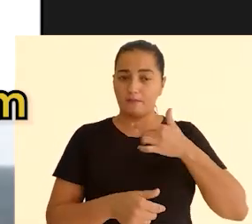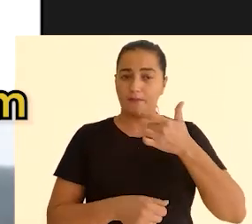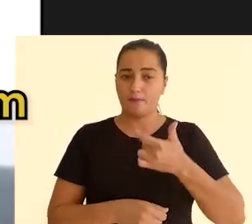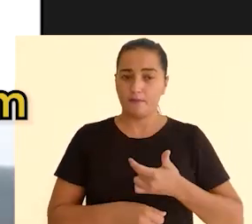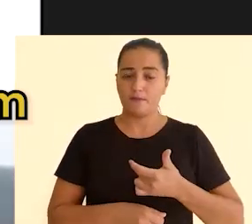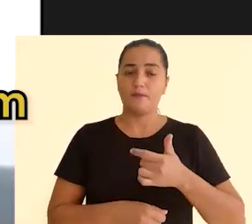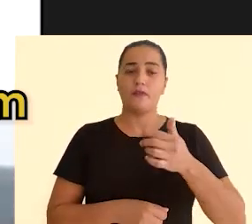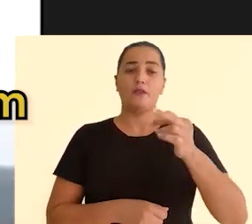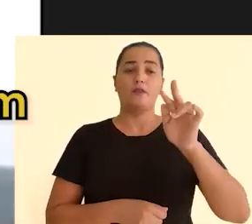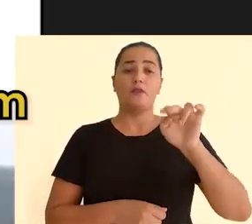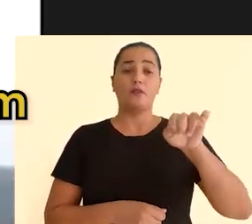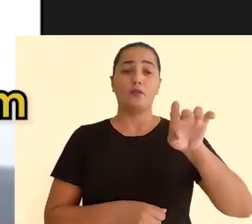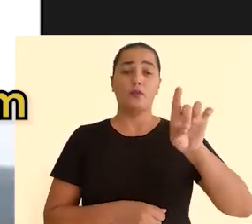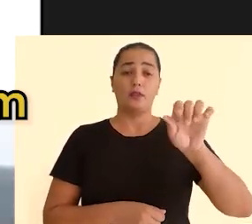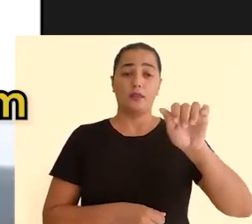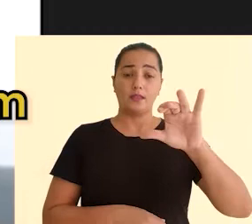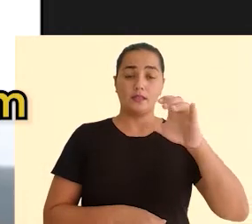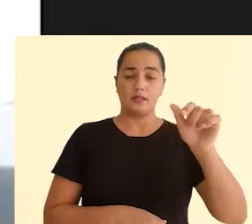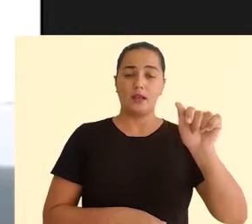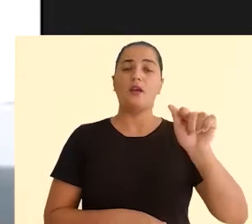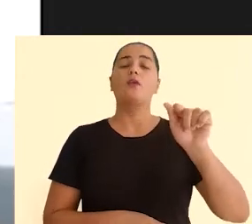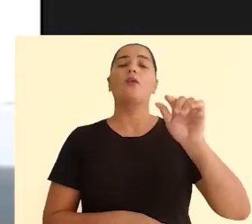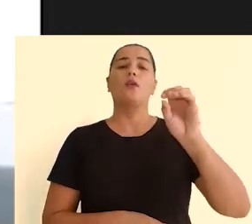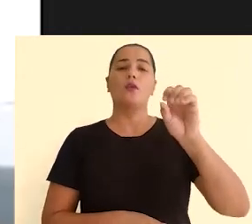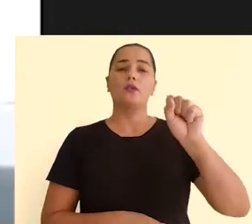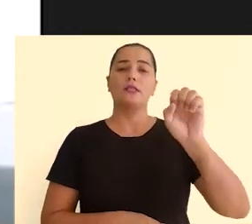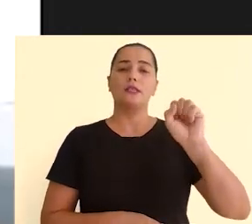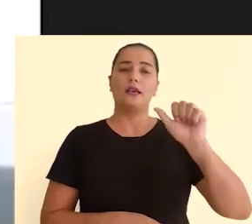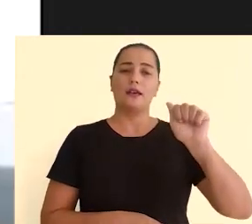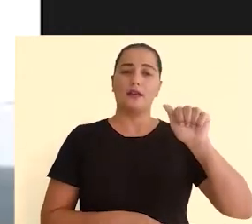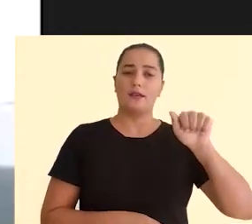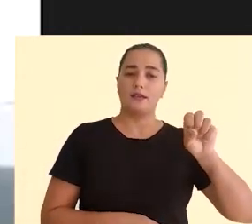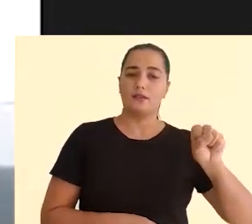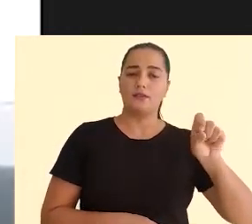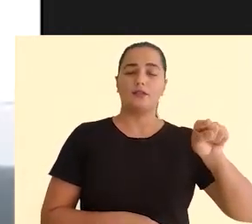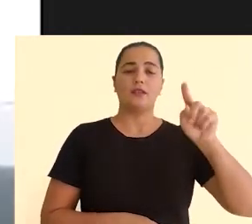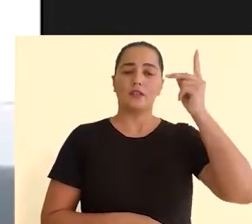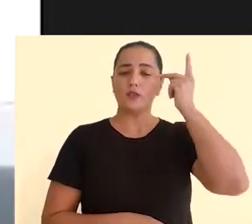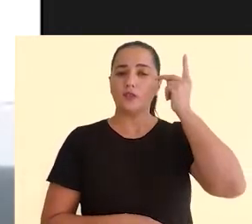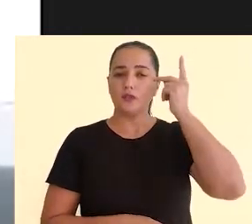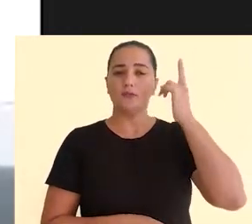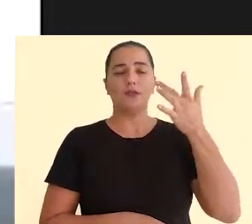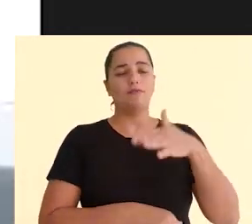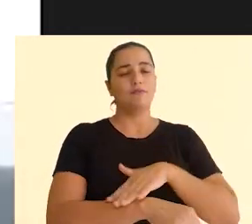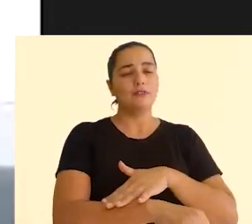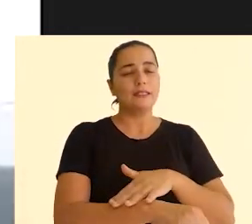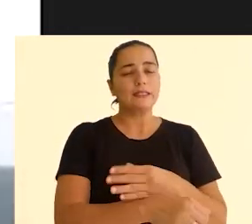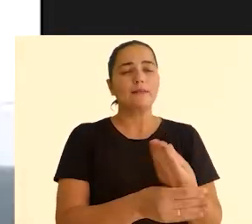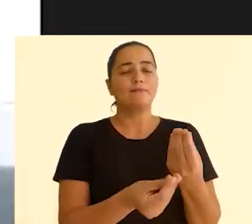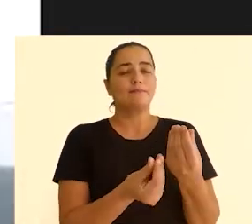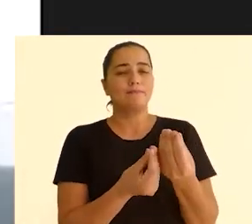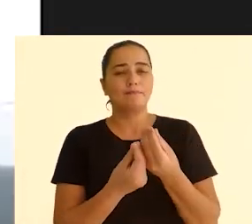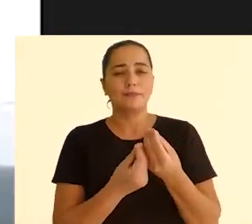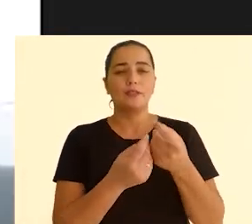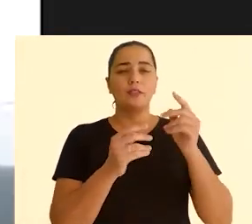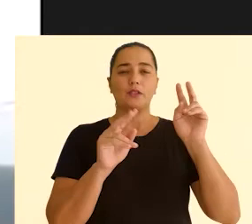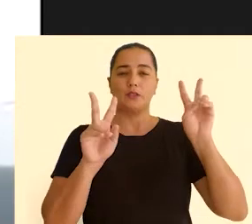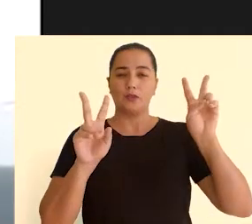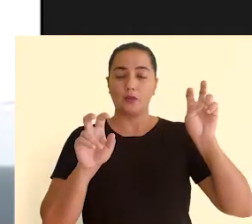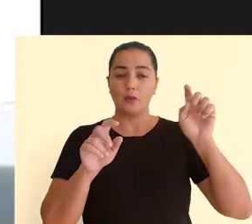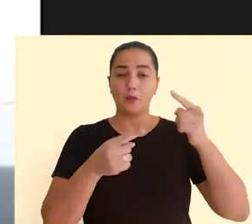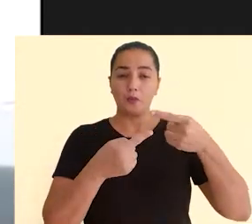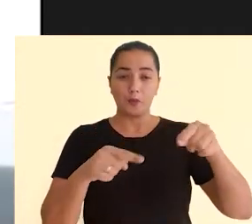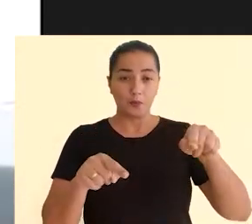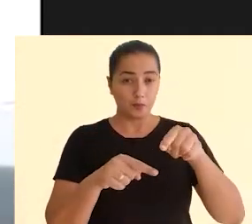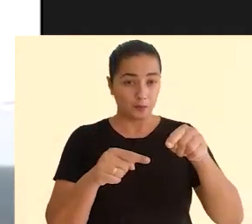na Fundação OZESC, em São Paulo, na Sala São Paulo, acessibilizando os concertos, principalmente de música